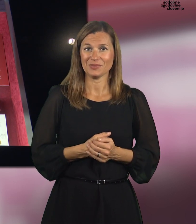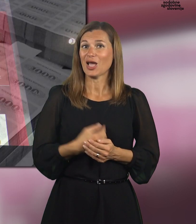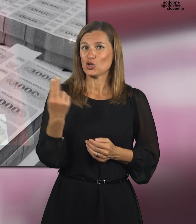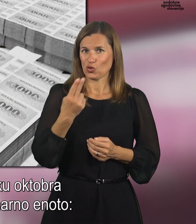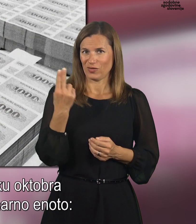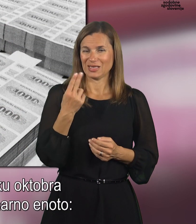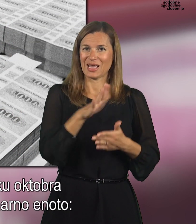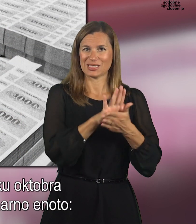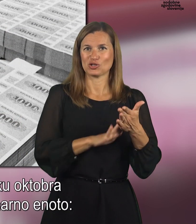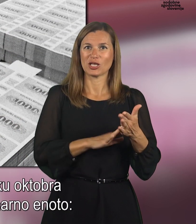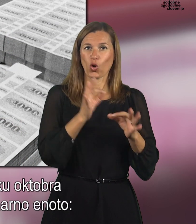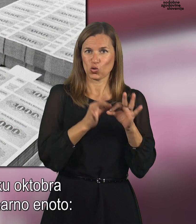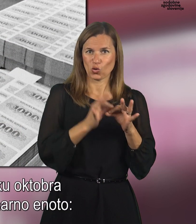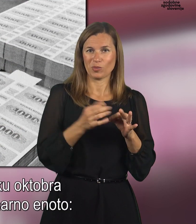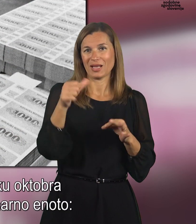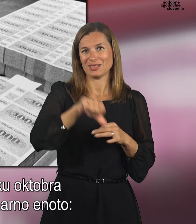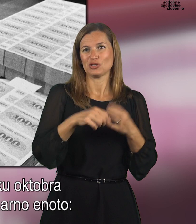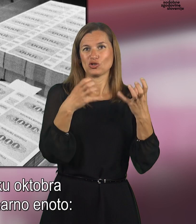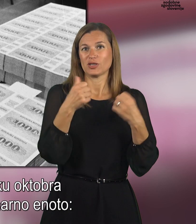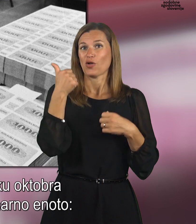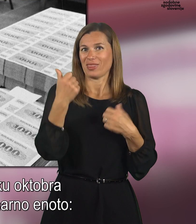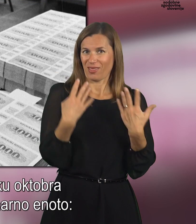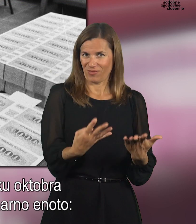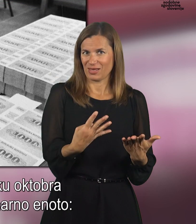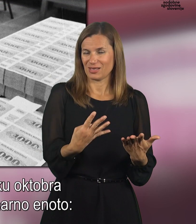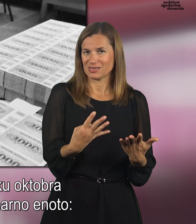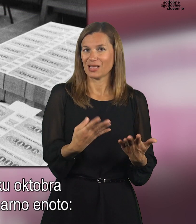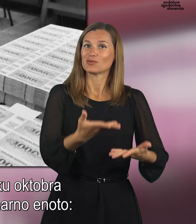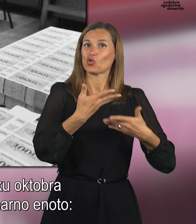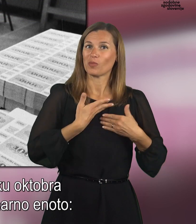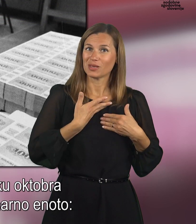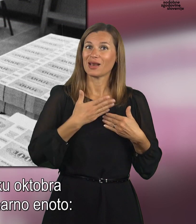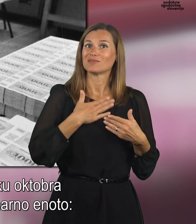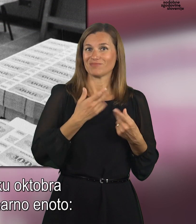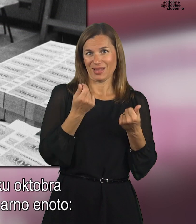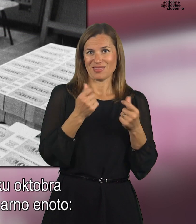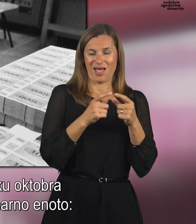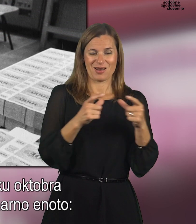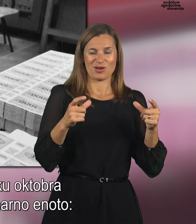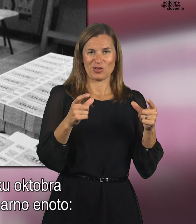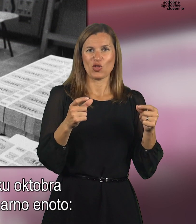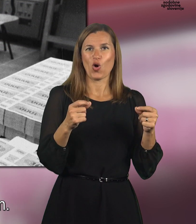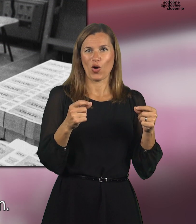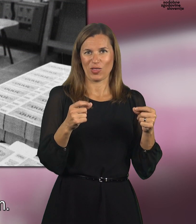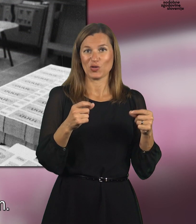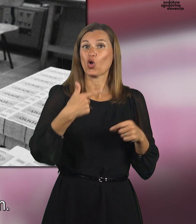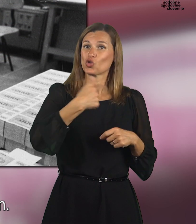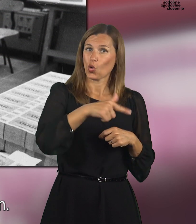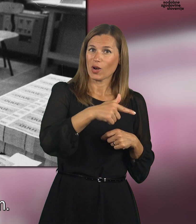Slovenija je v začetku oktobera 1991 dobila svojo denarno enoto, tolar in